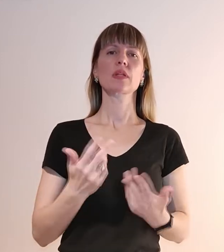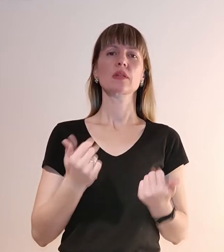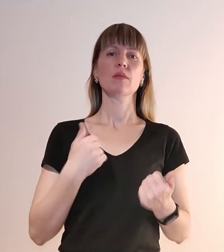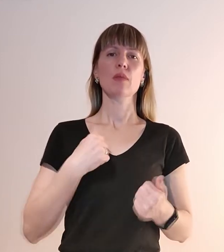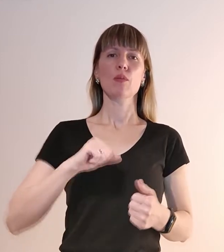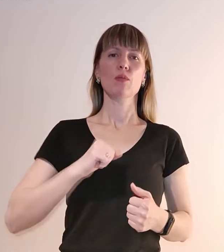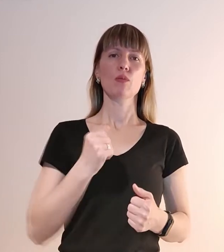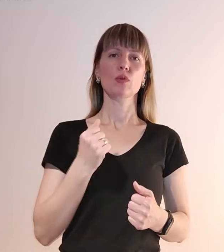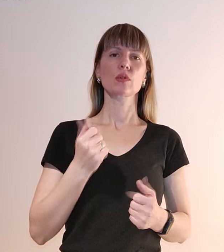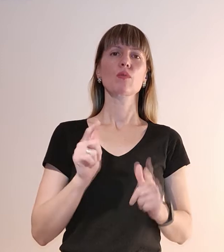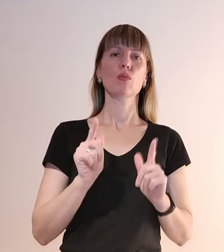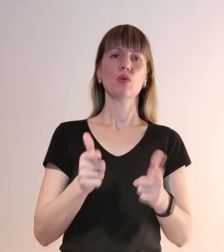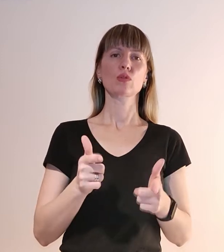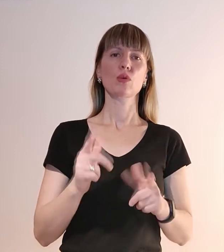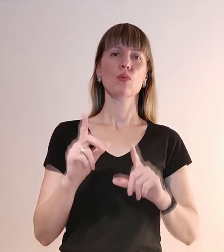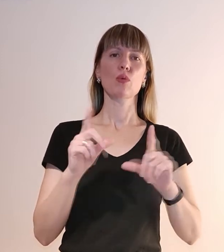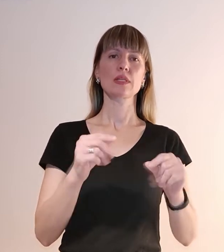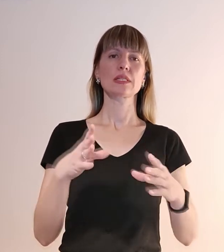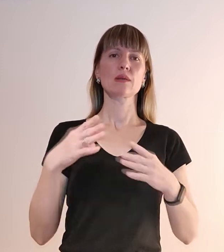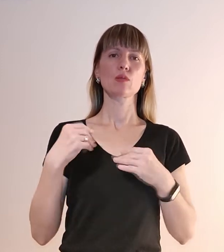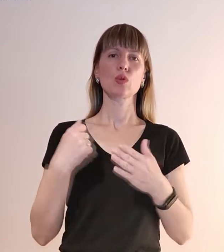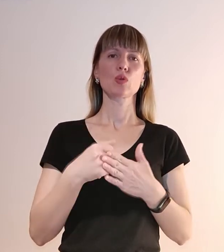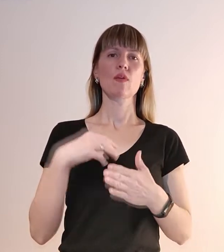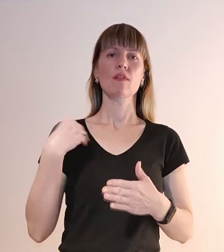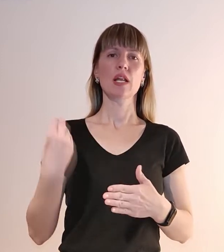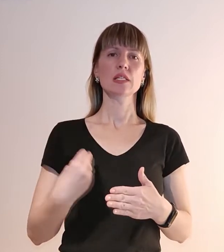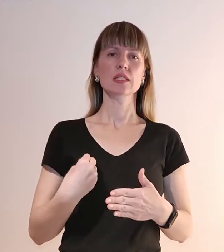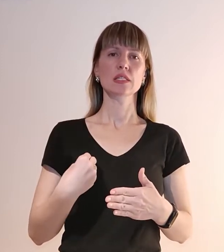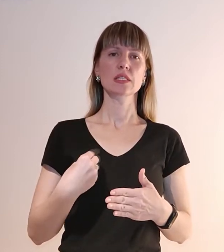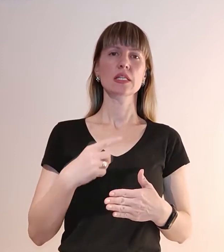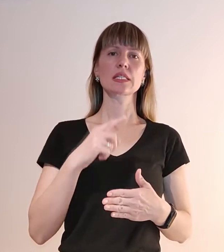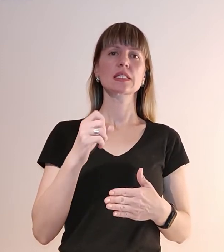подруга погодилась поїхати зі мною до Франції заради безпеки.